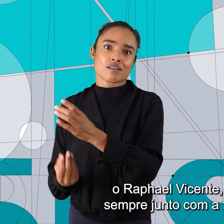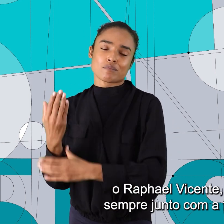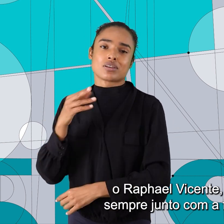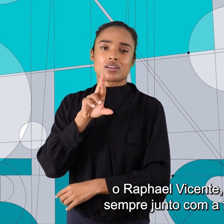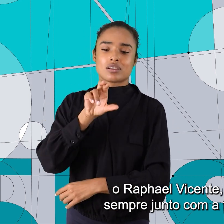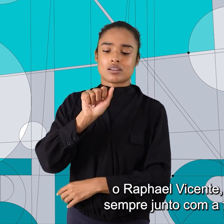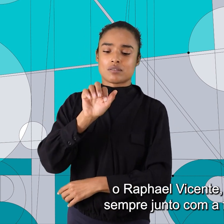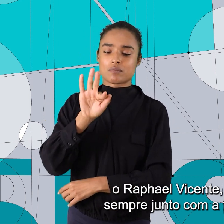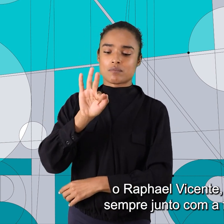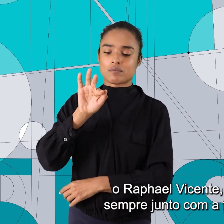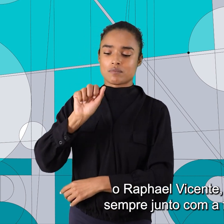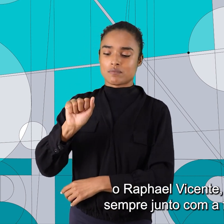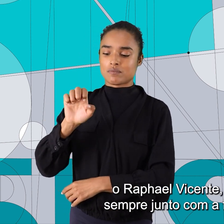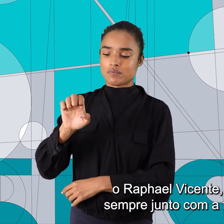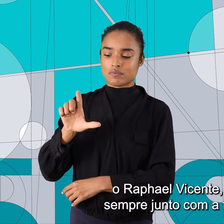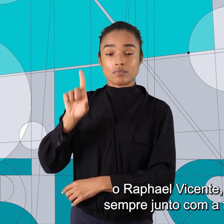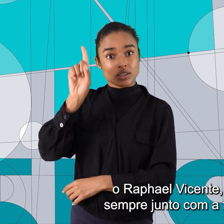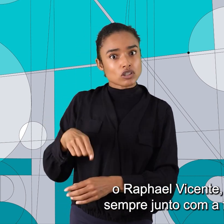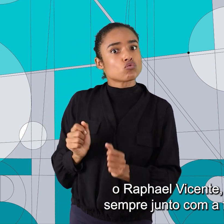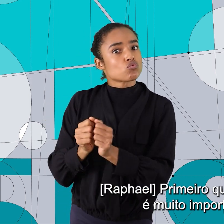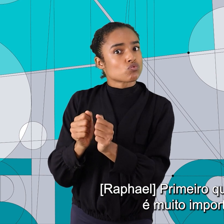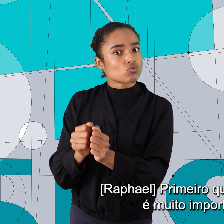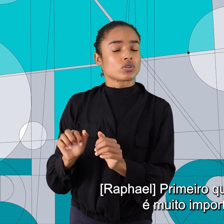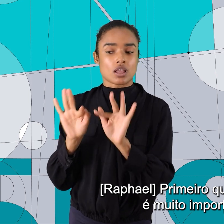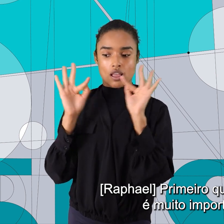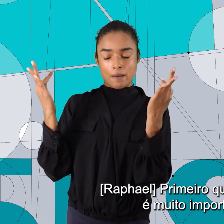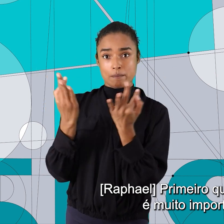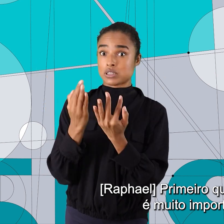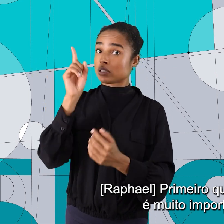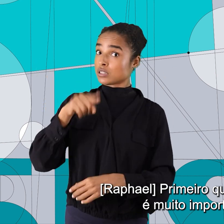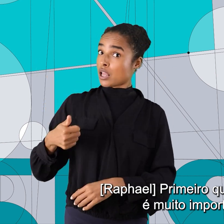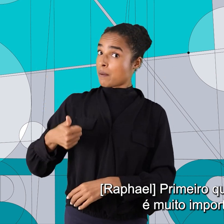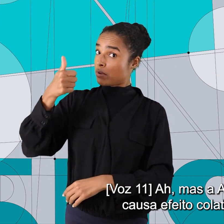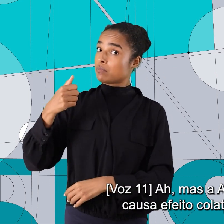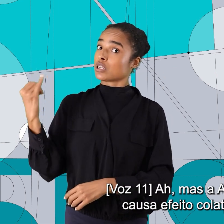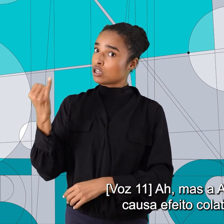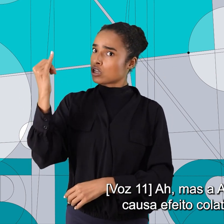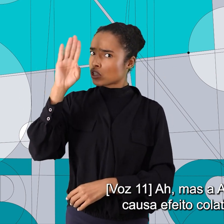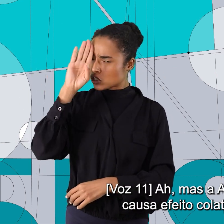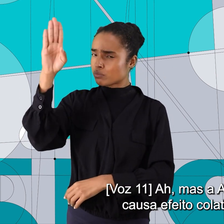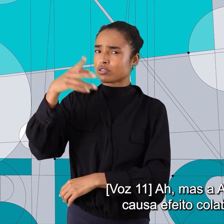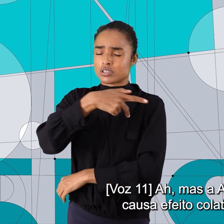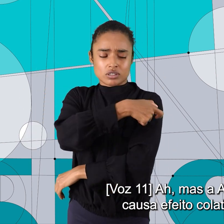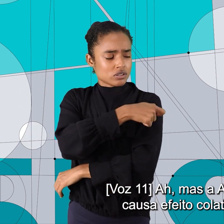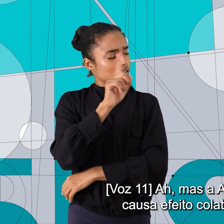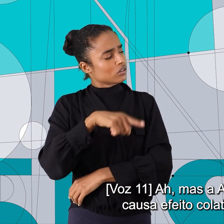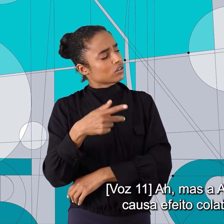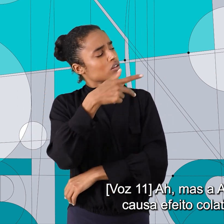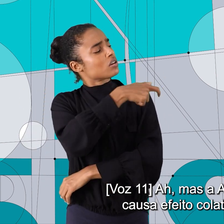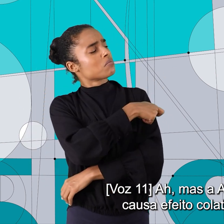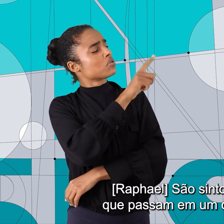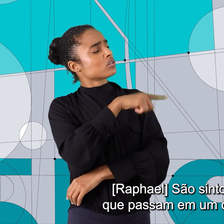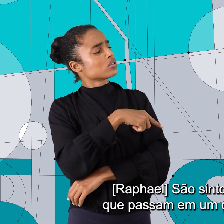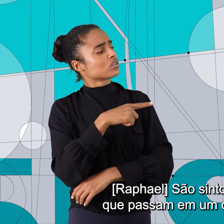o Rafael Vicente que grava sempre junto com a família dele. Primeiro que se vacinar é muito importante. Ah, mas a astrazênica causa efeito